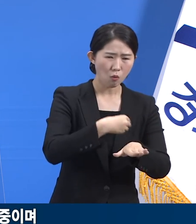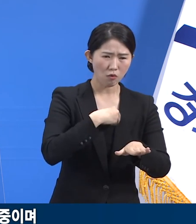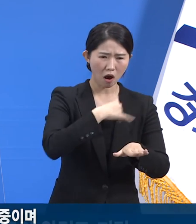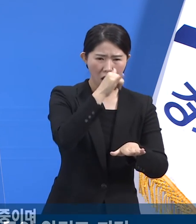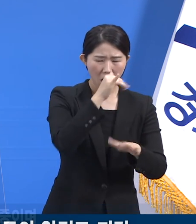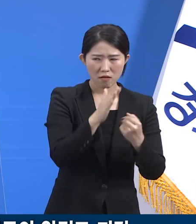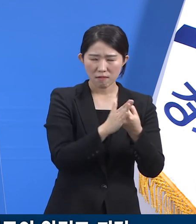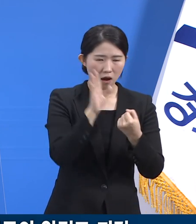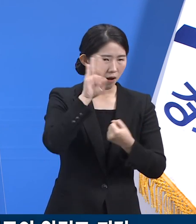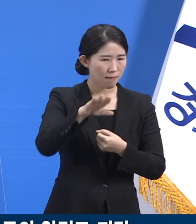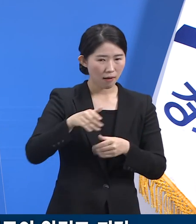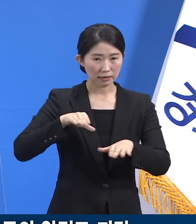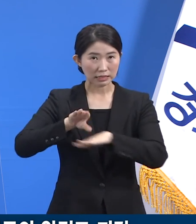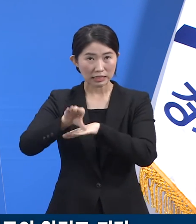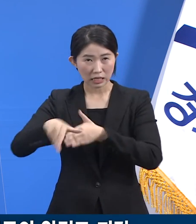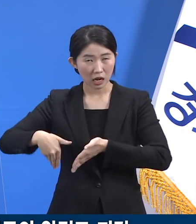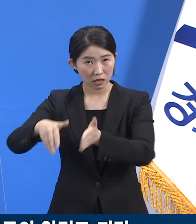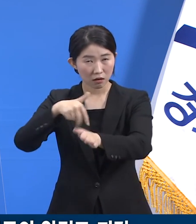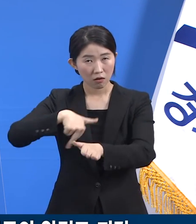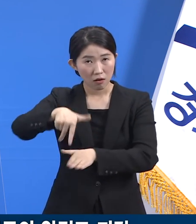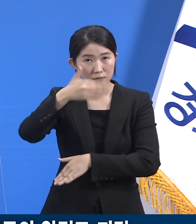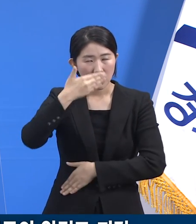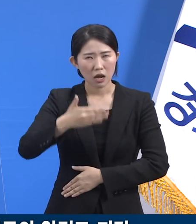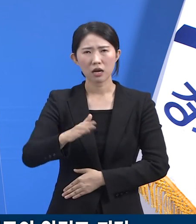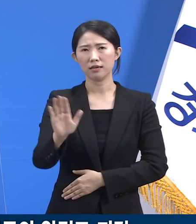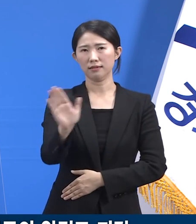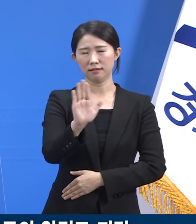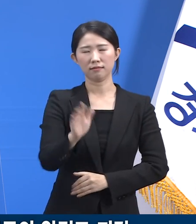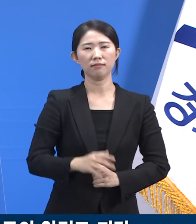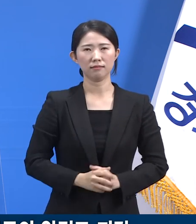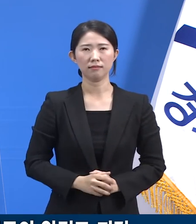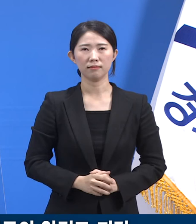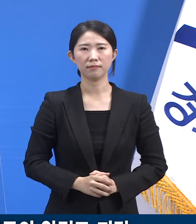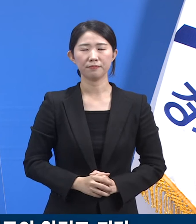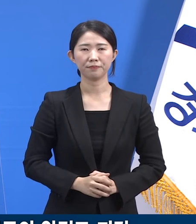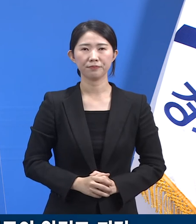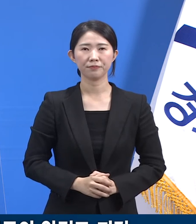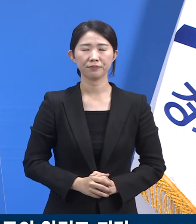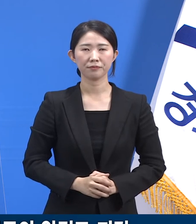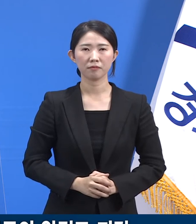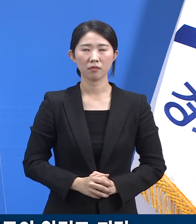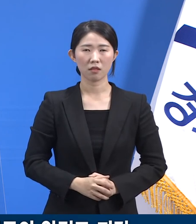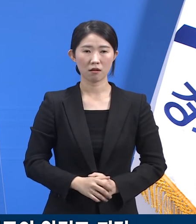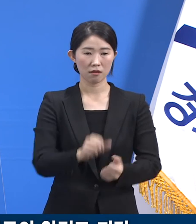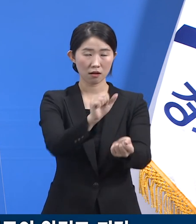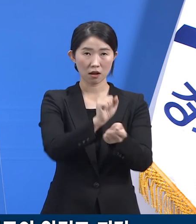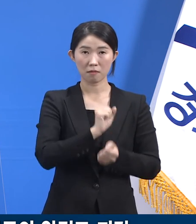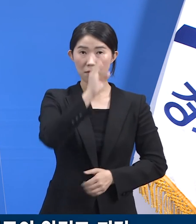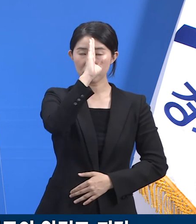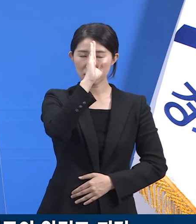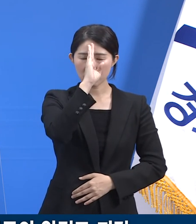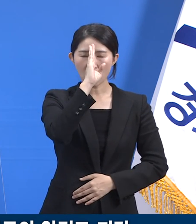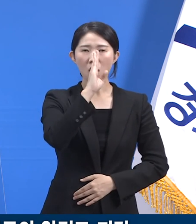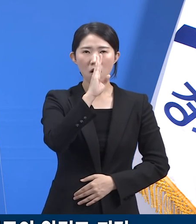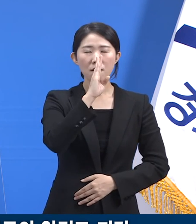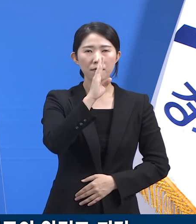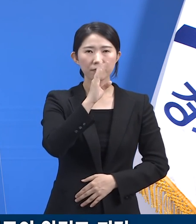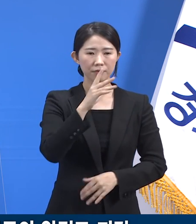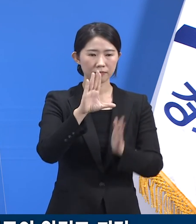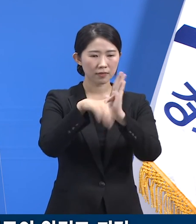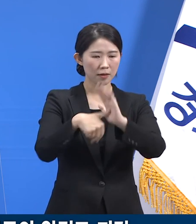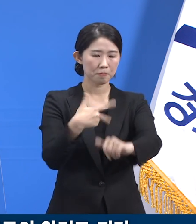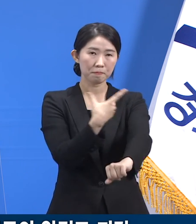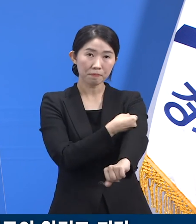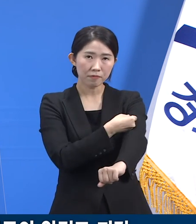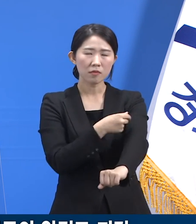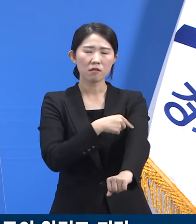감염병 유행 대응에서 백신은 최고의 무기입니다. 그리고 그 무기를 활용하는 원리 안에 귀한 가치가 담겨